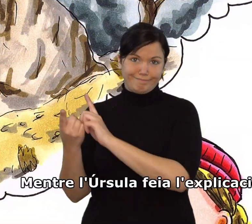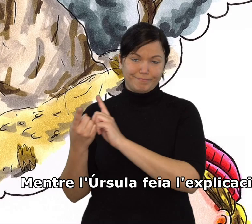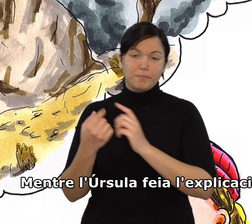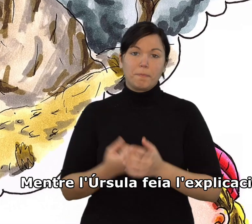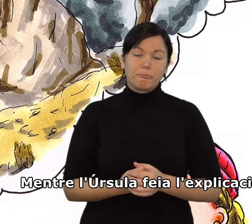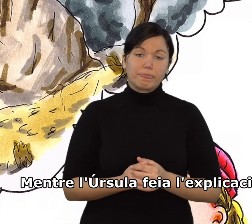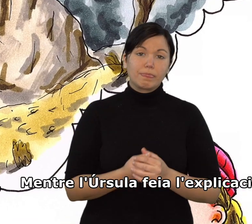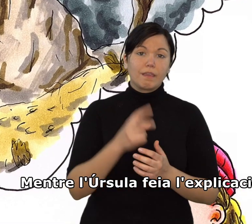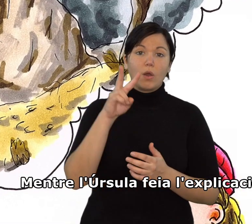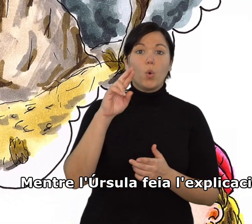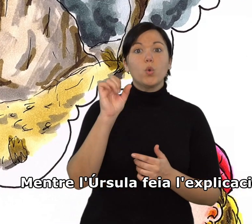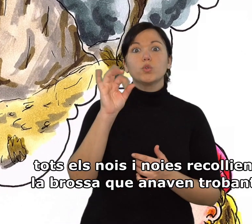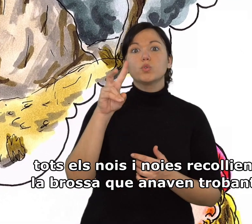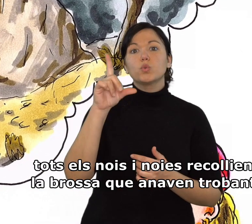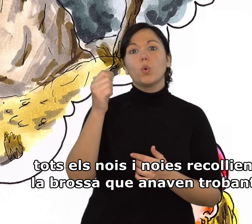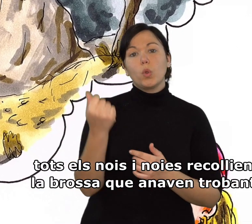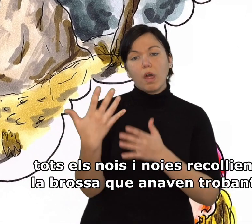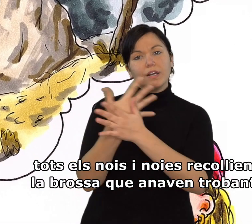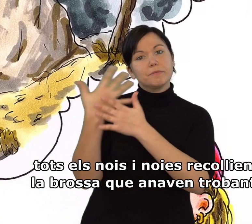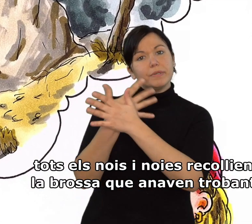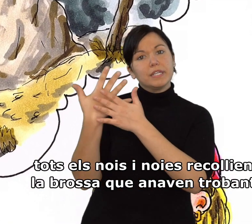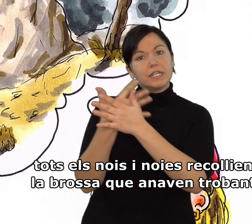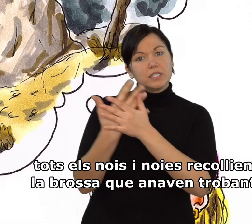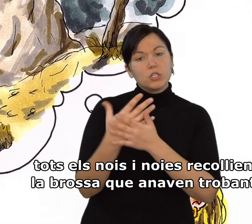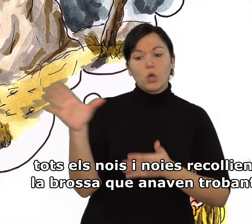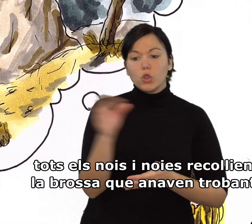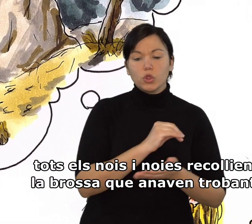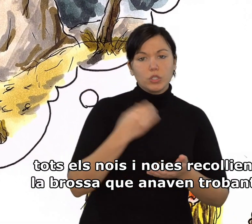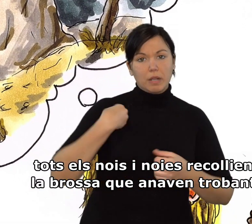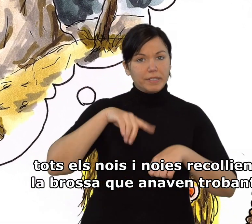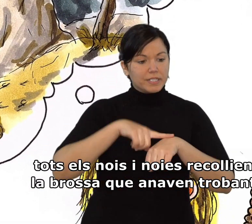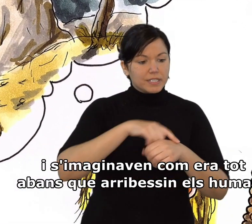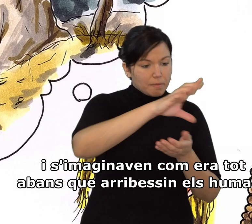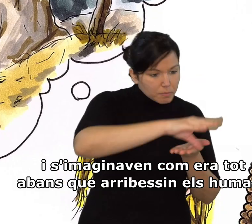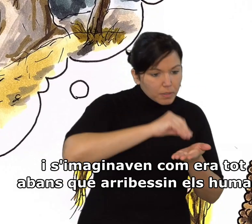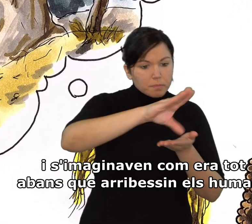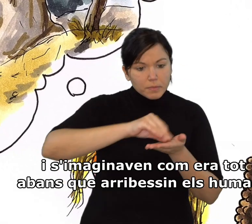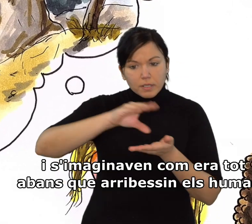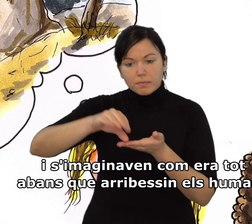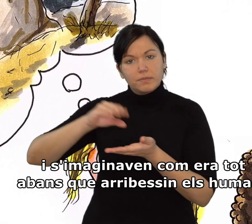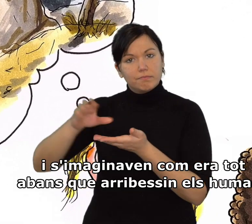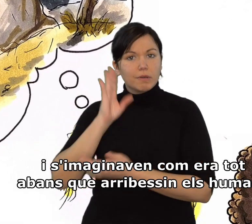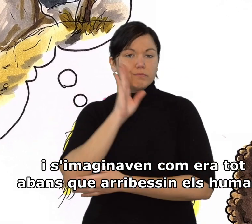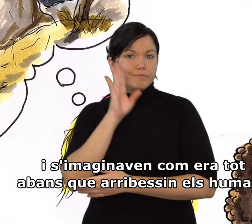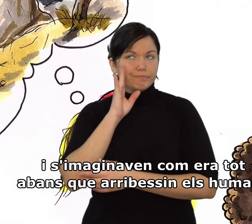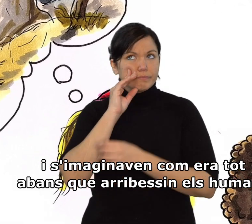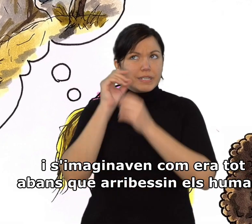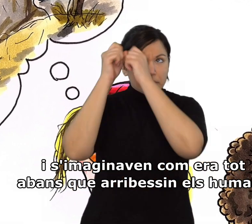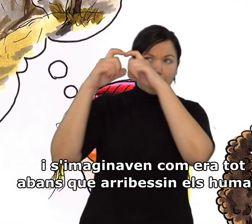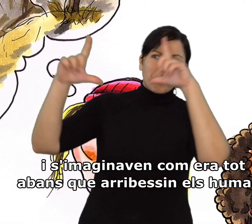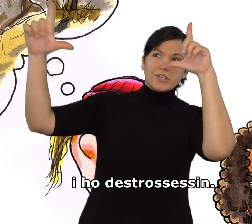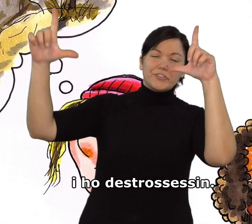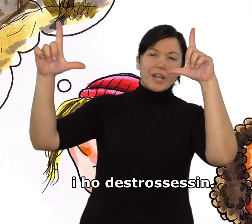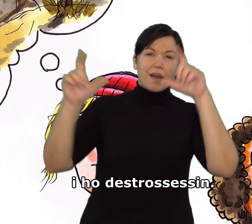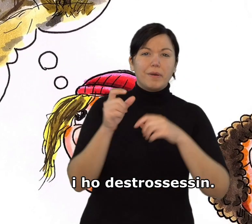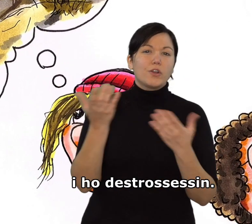Mentre l'Úrsula feia l'explicació, tots els nois i noies recollien la brossa que anaven trobant i s'imaginaven com era tot abans que arribessin els